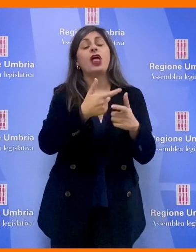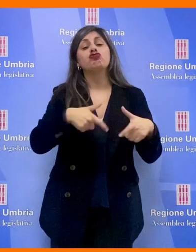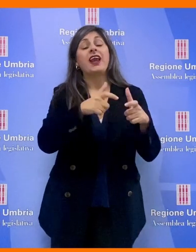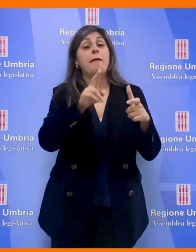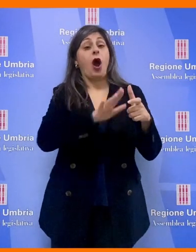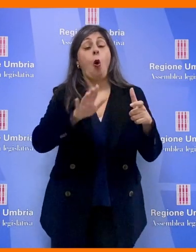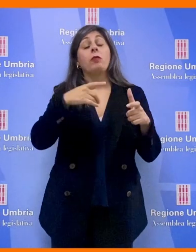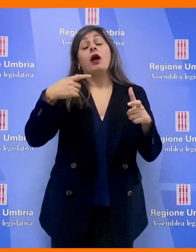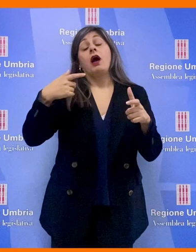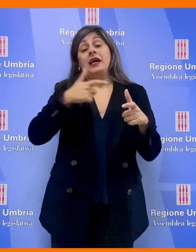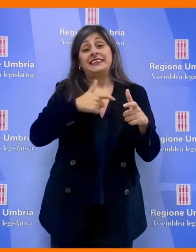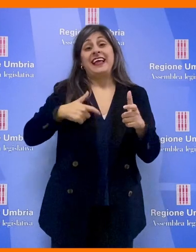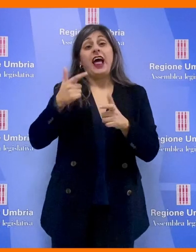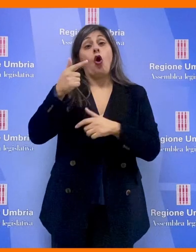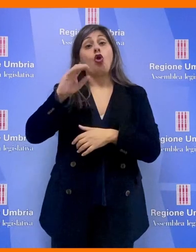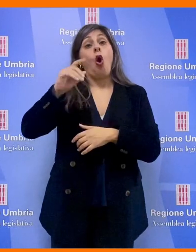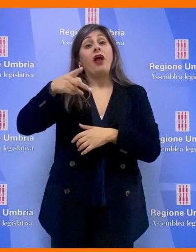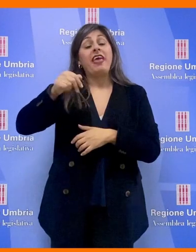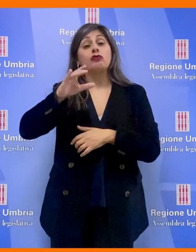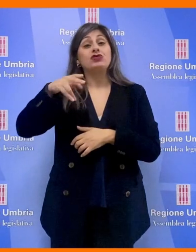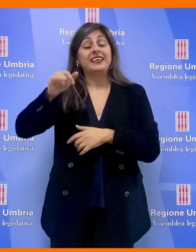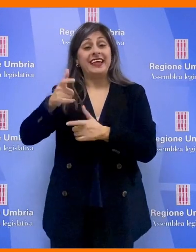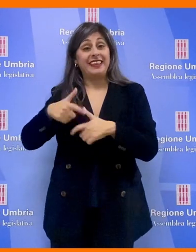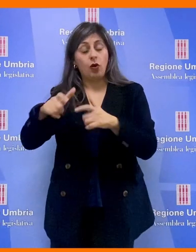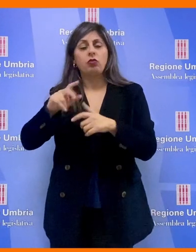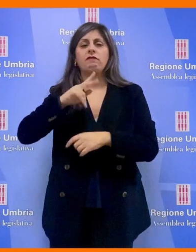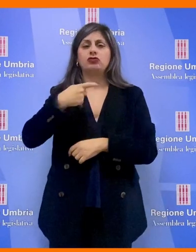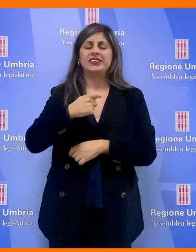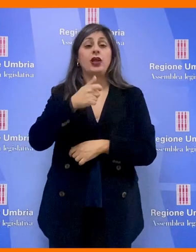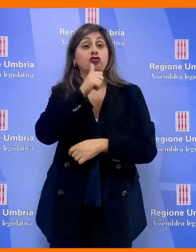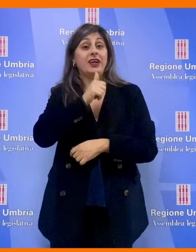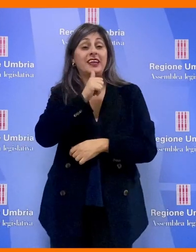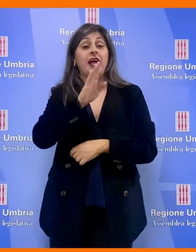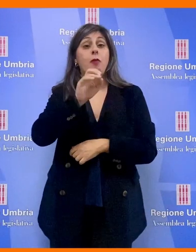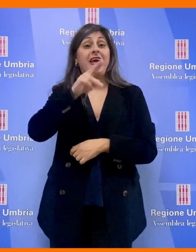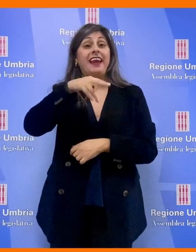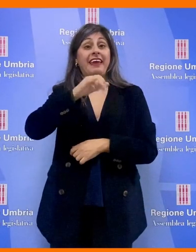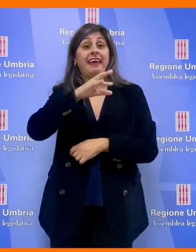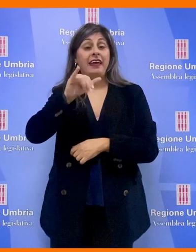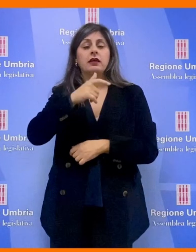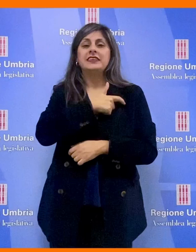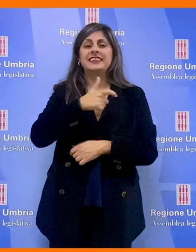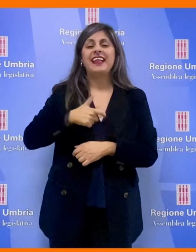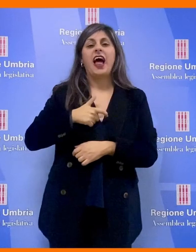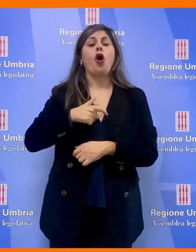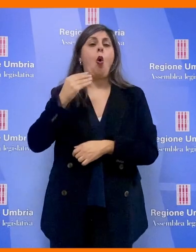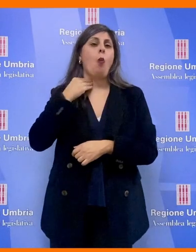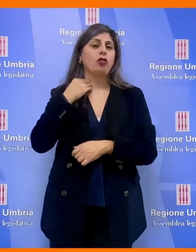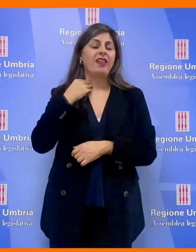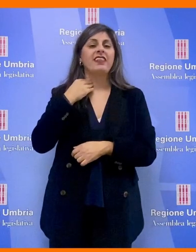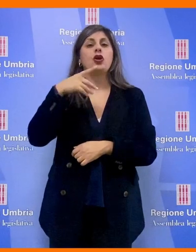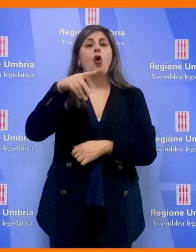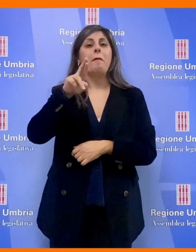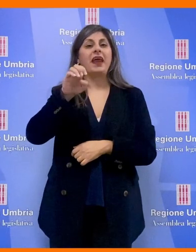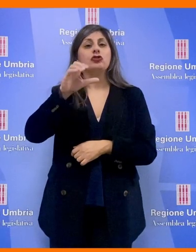in Umbria e sindaco di Deruta Michele Tognaccini, il vice sindaco di Città di Castello Giuseppe Bernicchi, il sindaco di Gualdo Tadino